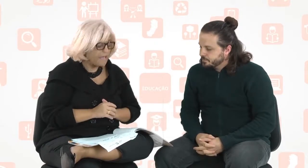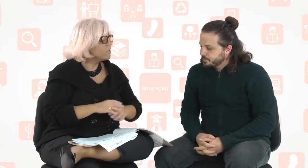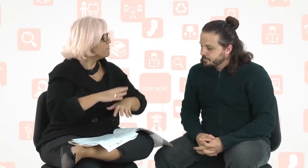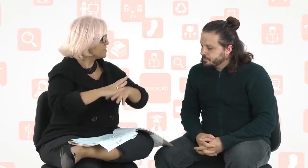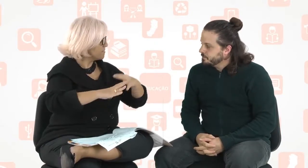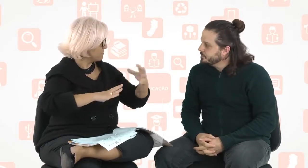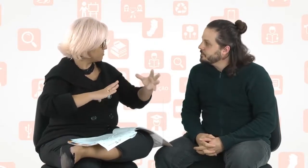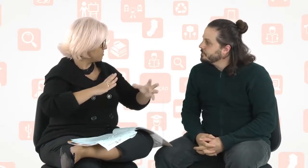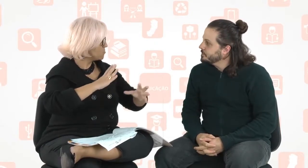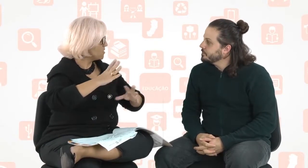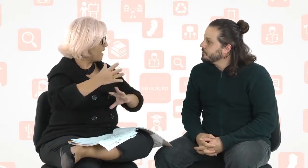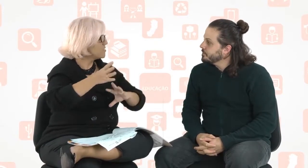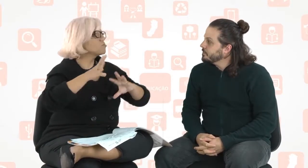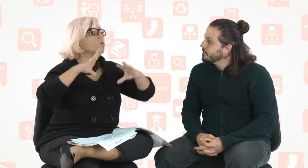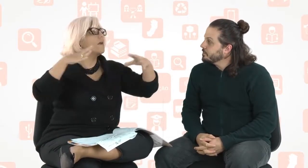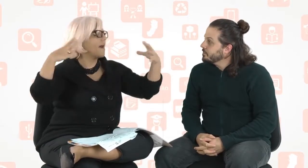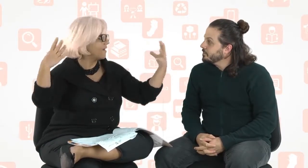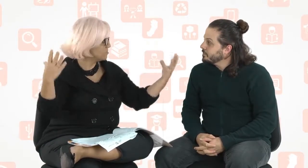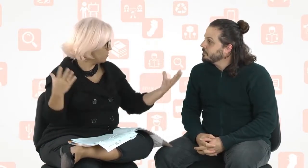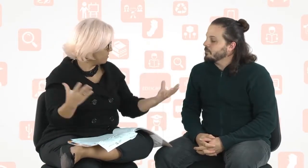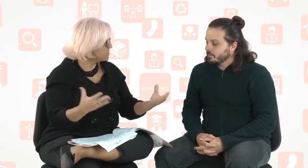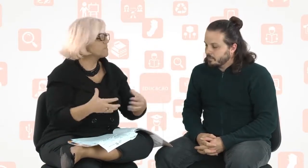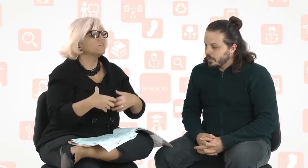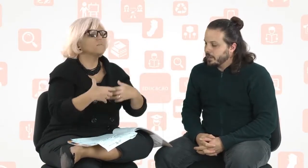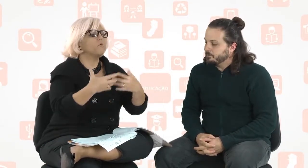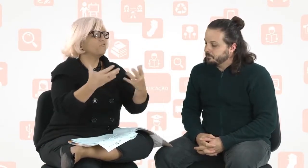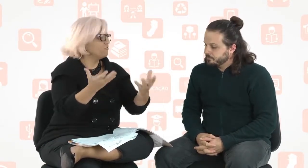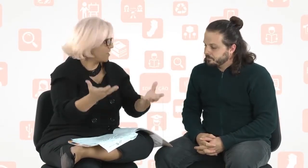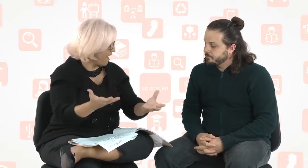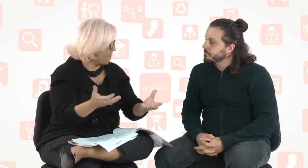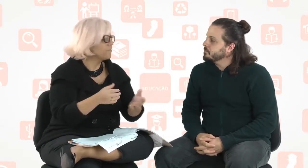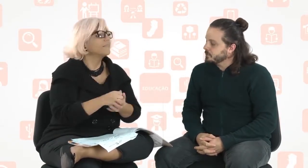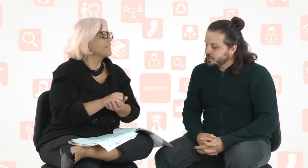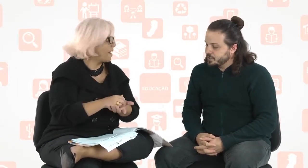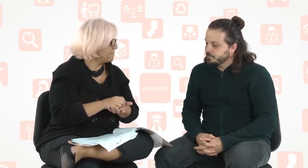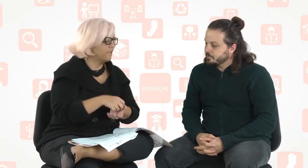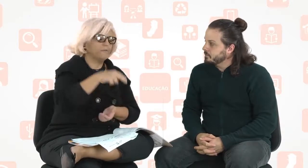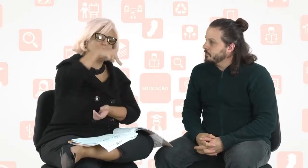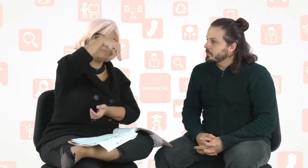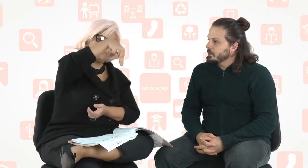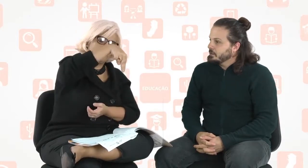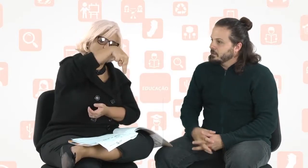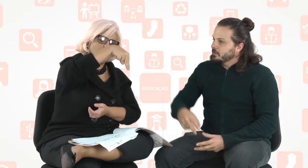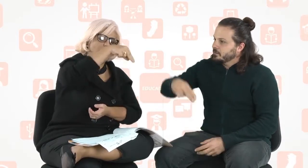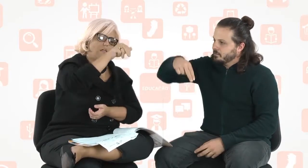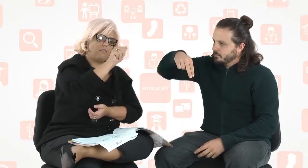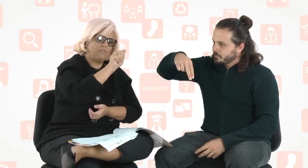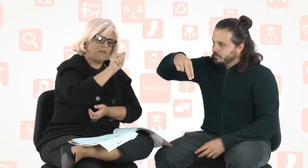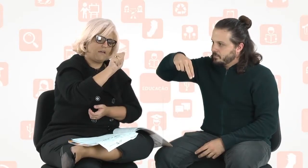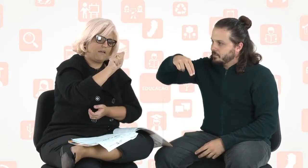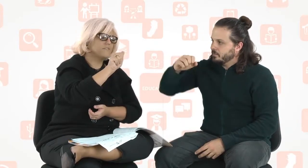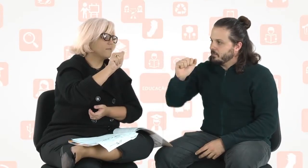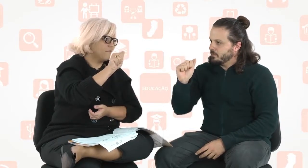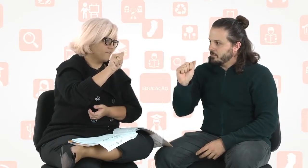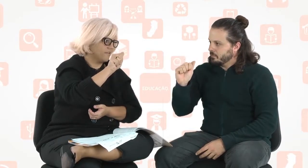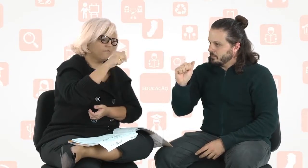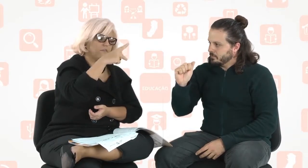Então, eu vou fazer pra vocês nos sinais, os locais no IFES que você pode indicar. Sim. NAPNE. NAPNE. NAPNE. Aí, você também vai escrever.